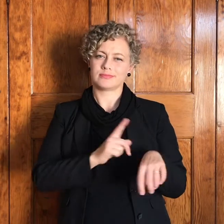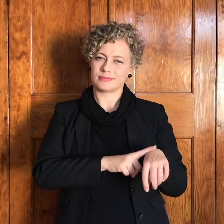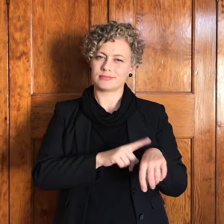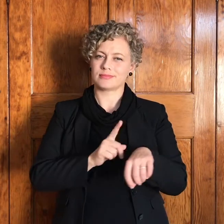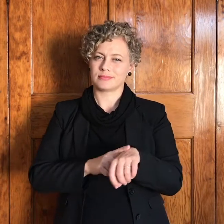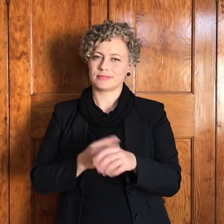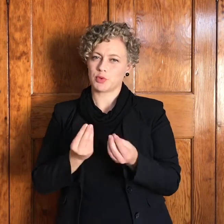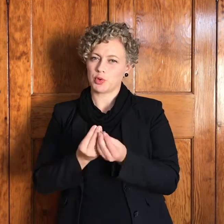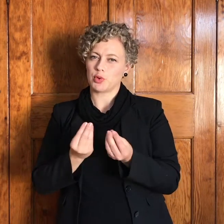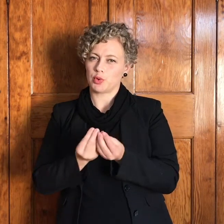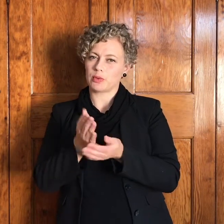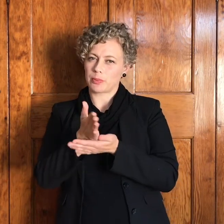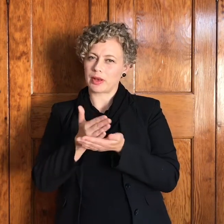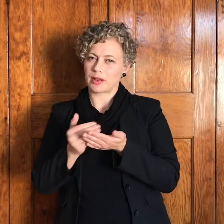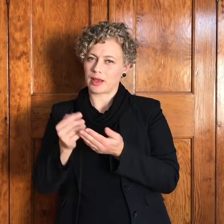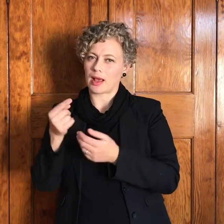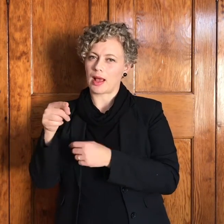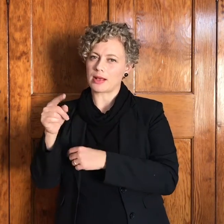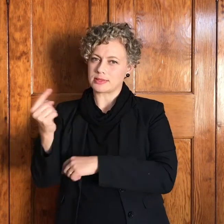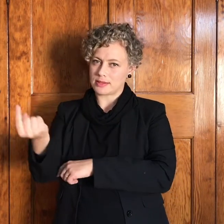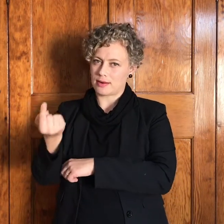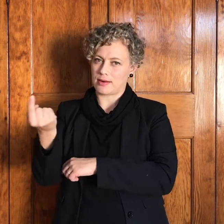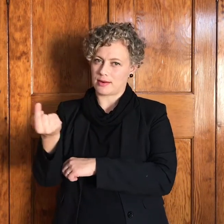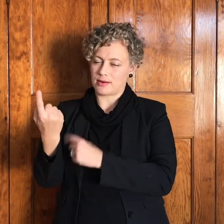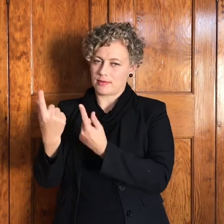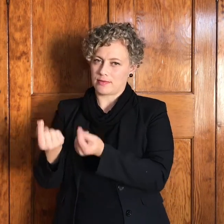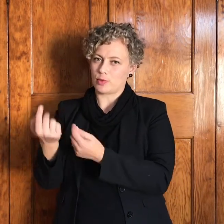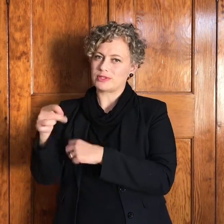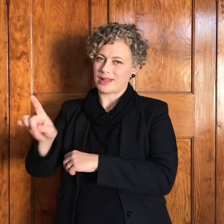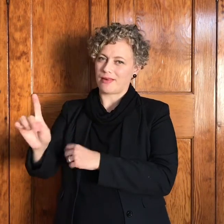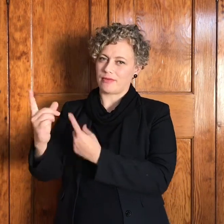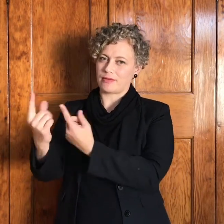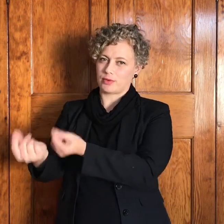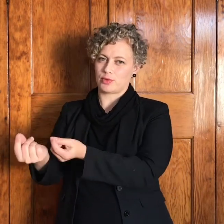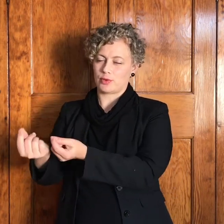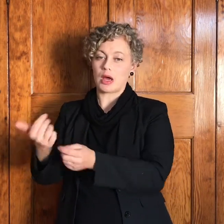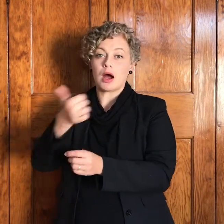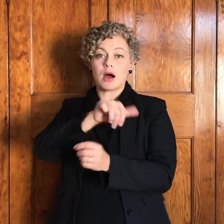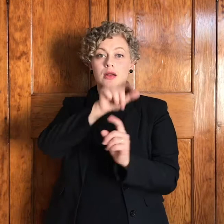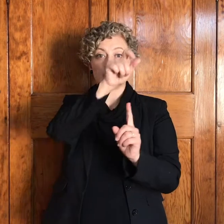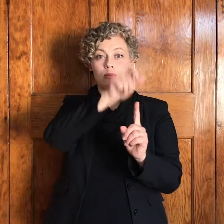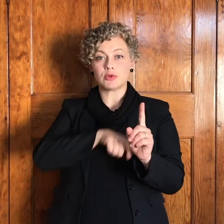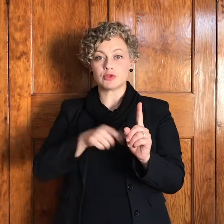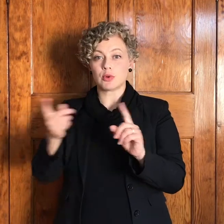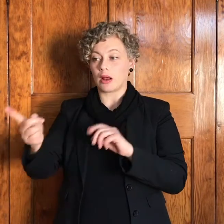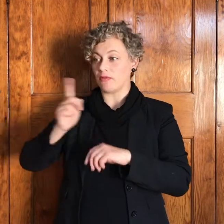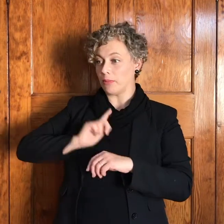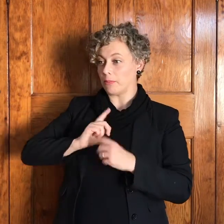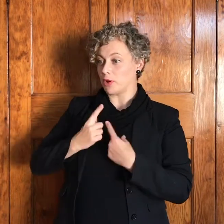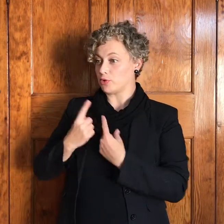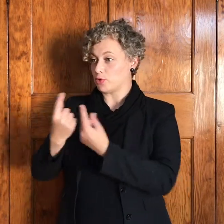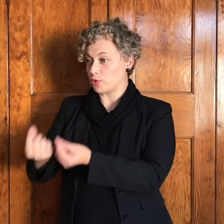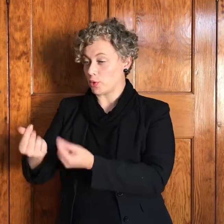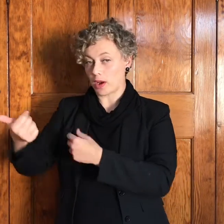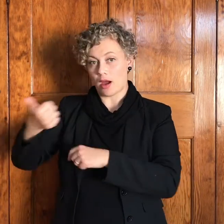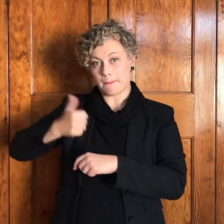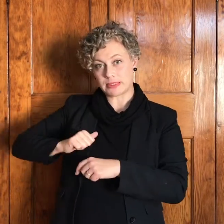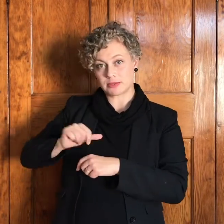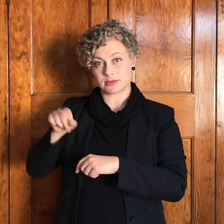jy moet self die stap neem iemand anders kan het nie vir jou doen en plaasvervang het vir jou optreden